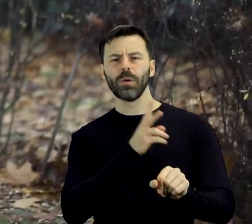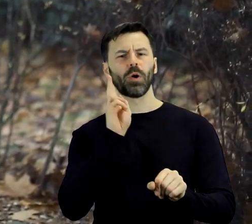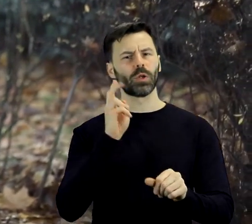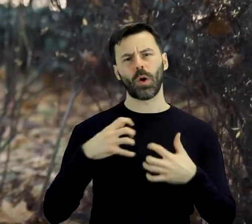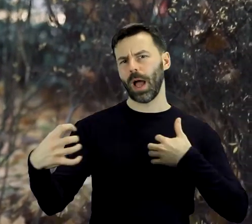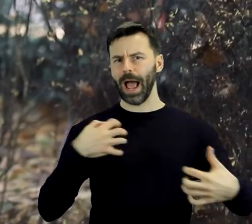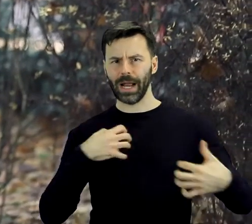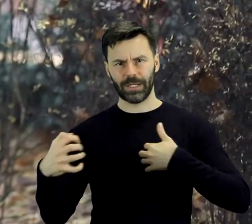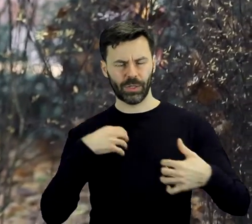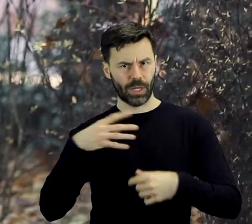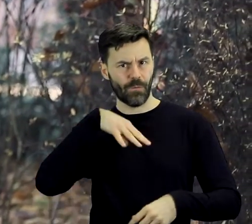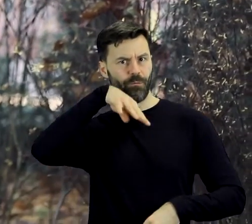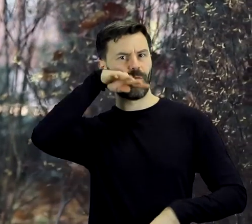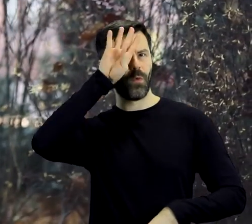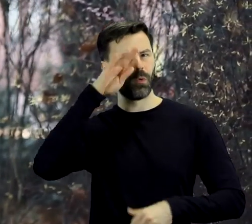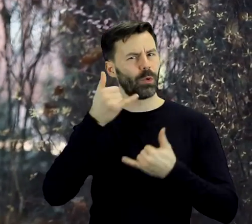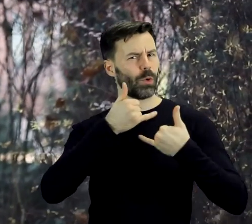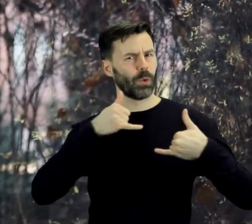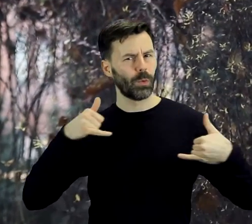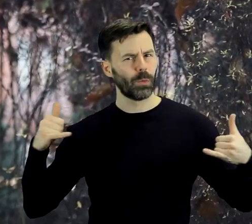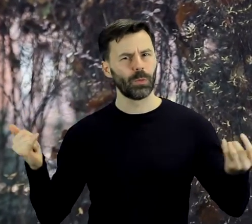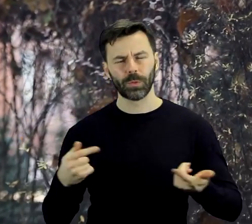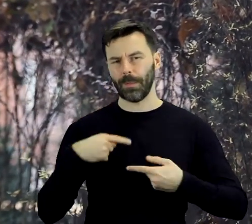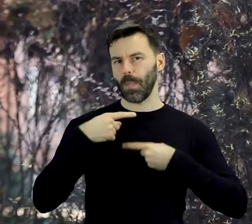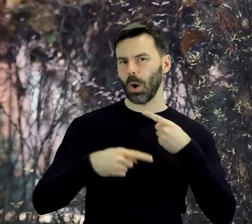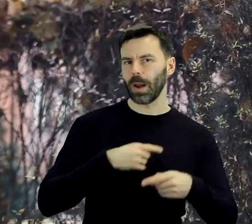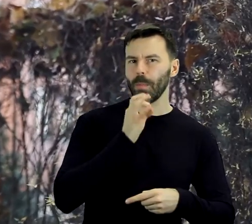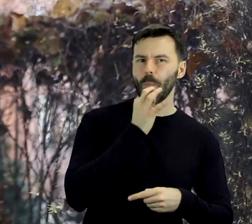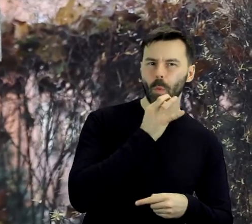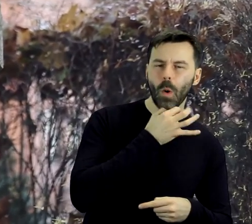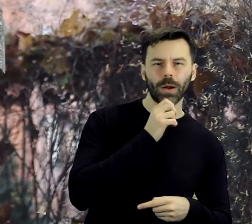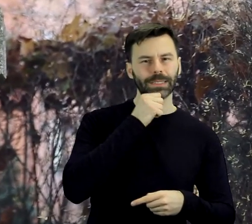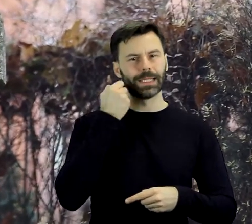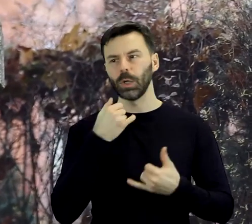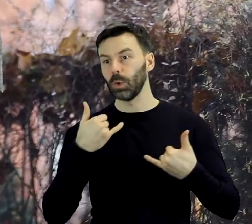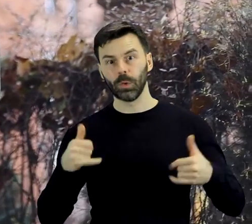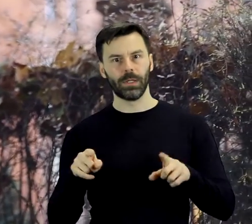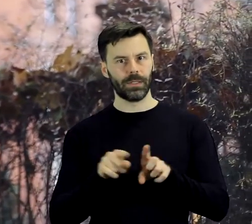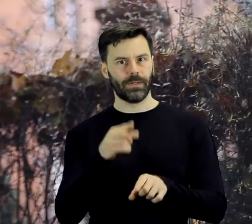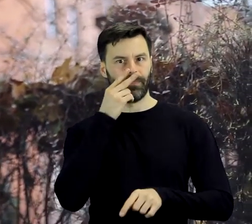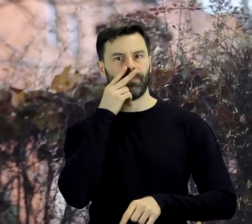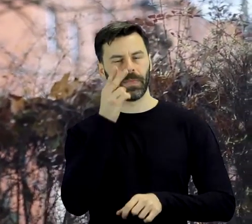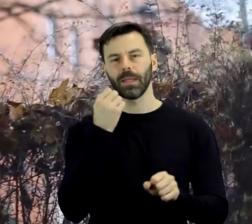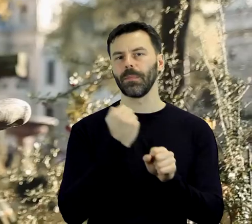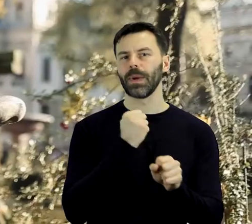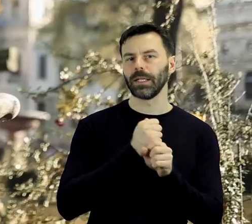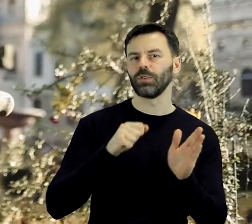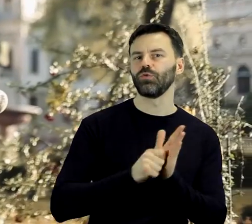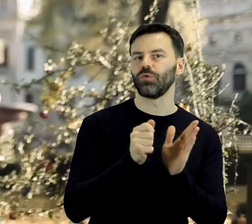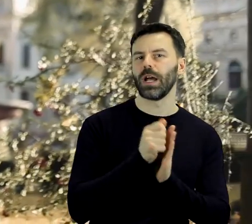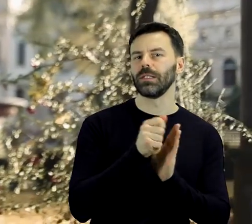przedstawicieli różnych pokoleń i postaw twórczych. Można spotkać tu pracę wielu uznanych łódzkich rzeźbiarzy.